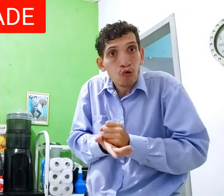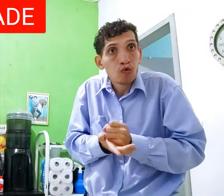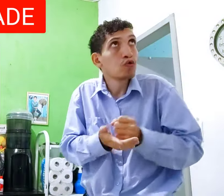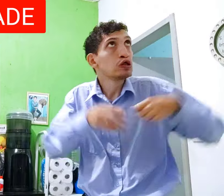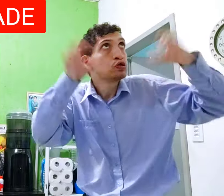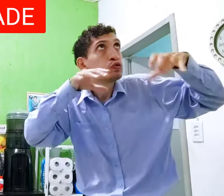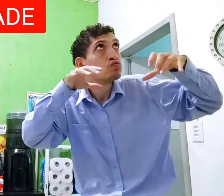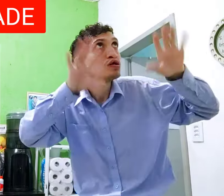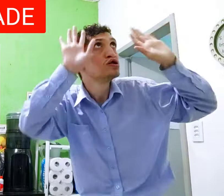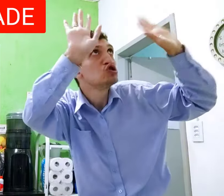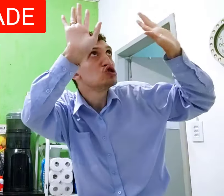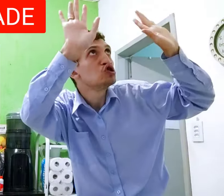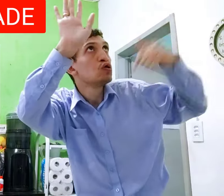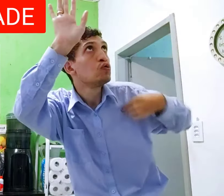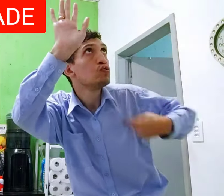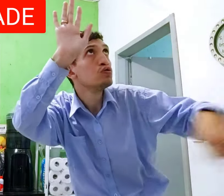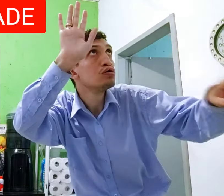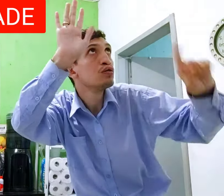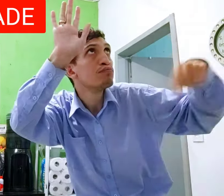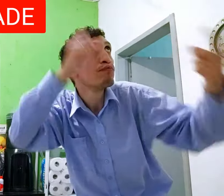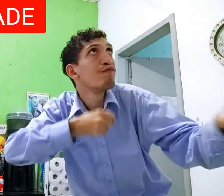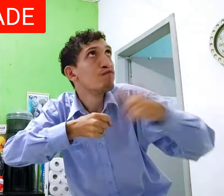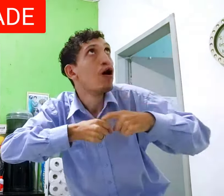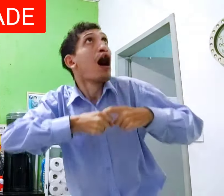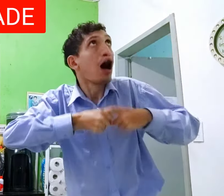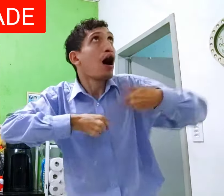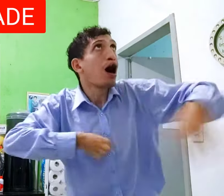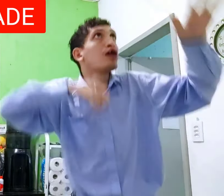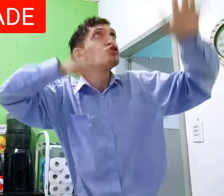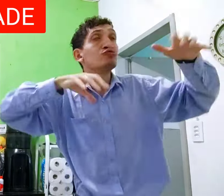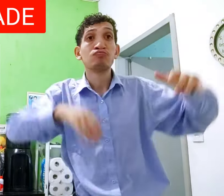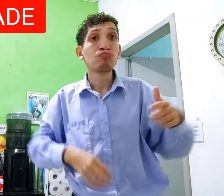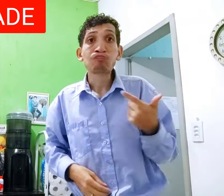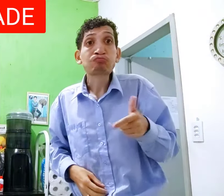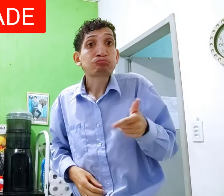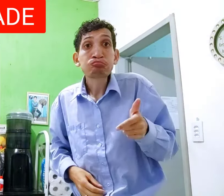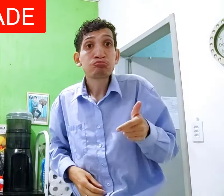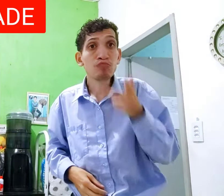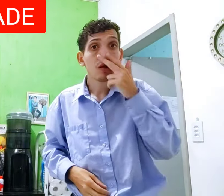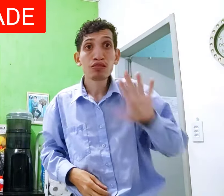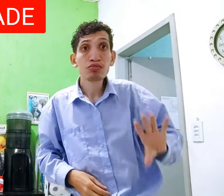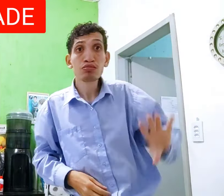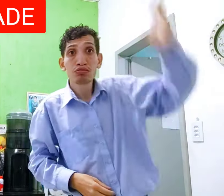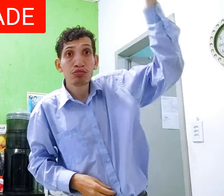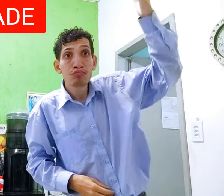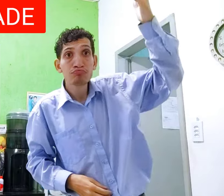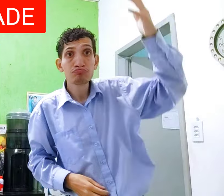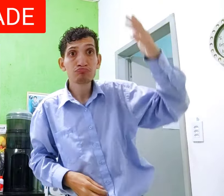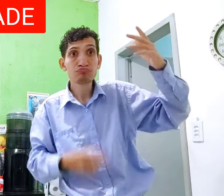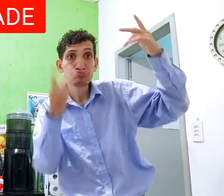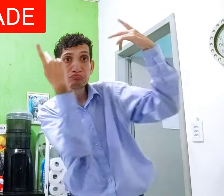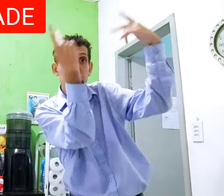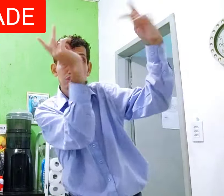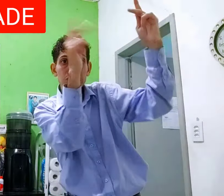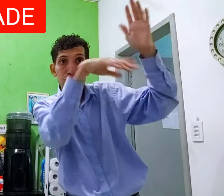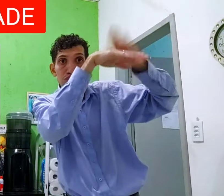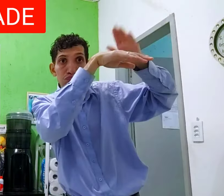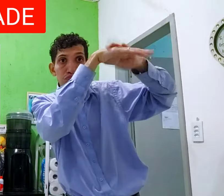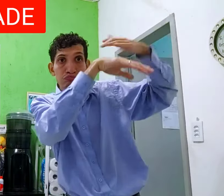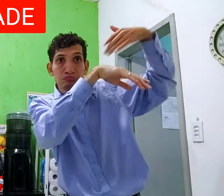a chuva Com você vai controlar a chuva Espera aí Se eu vou na escola Aí quando eu voltar Sobe Não, não tem Não acontece